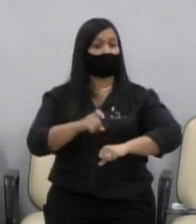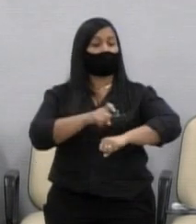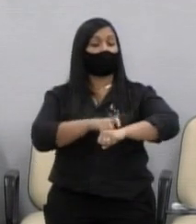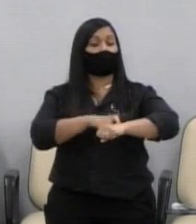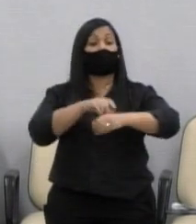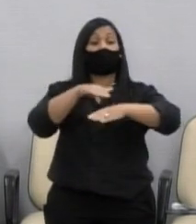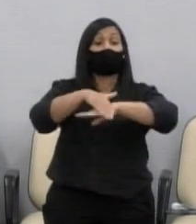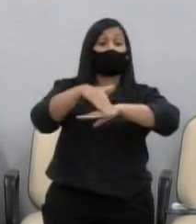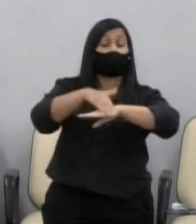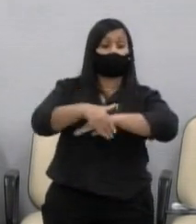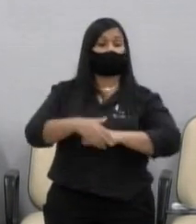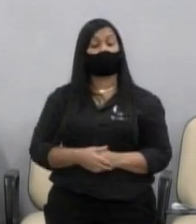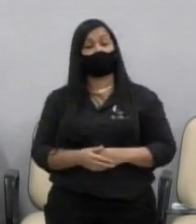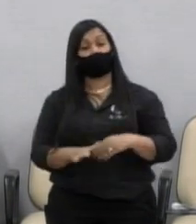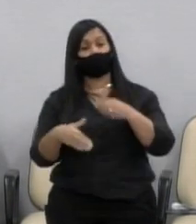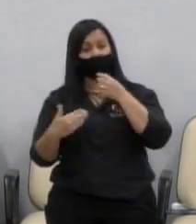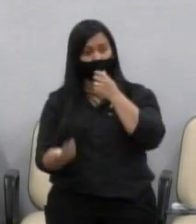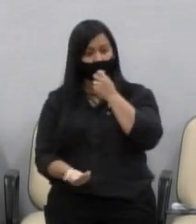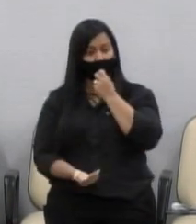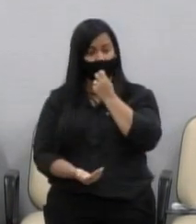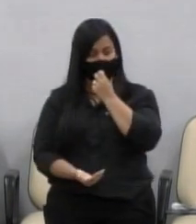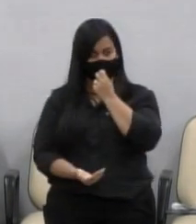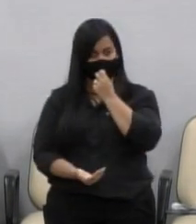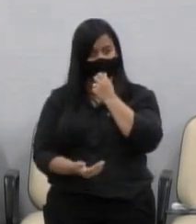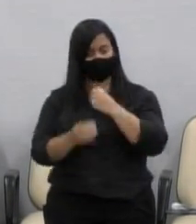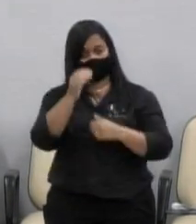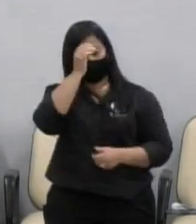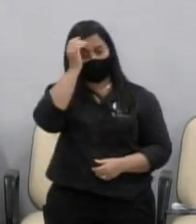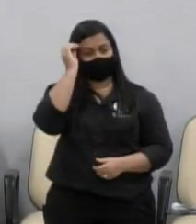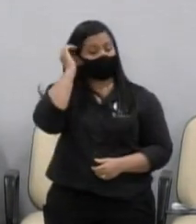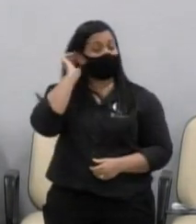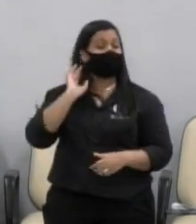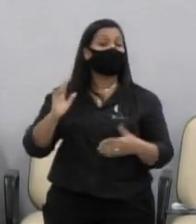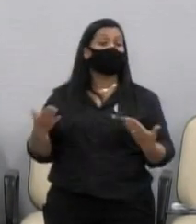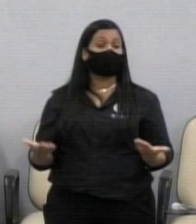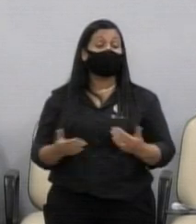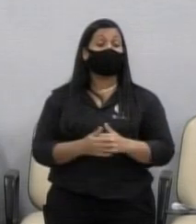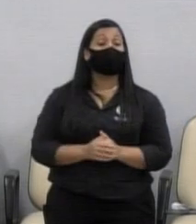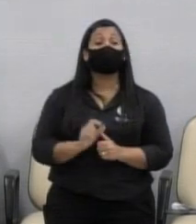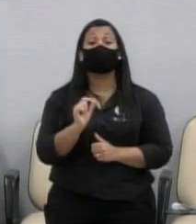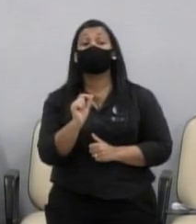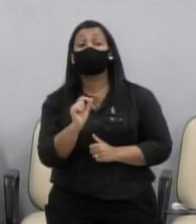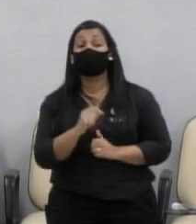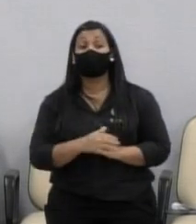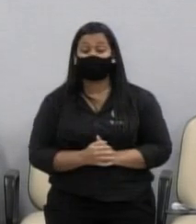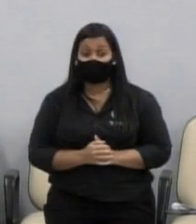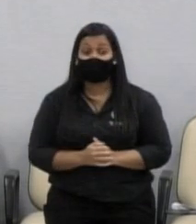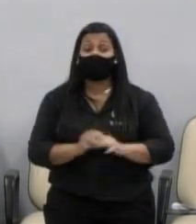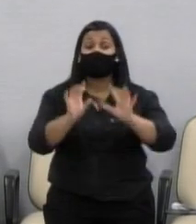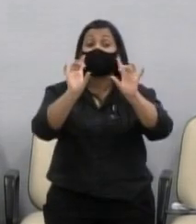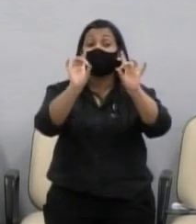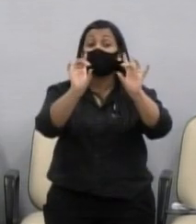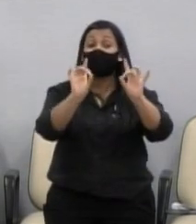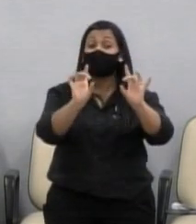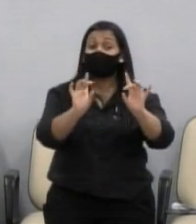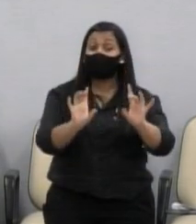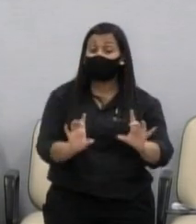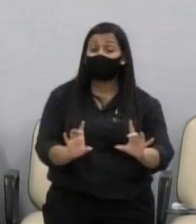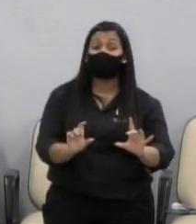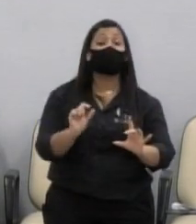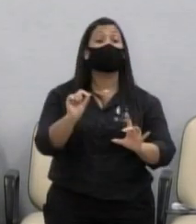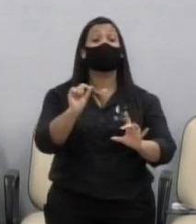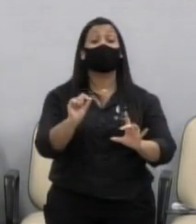noturno. Gente, estão disponibilizando um crédito, um crédito especial para os